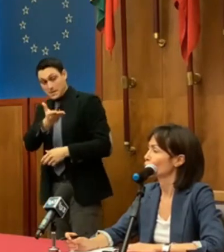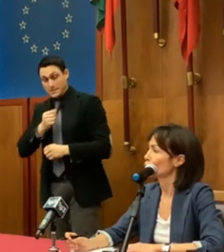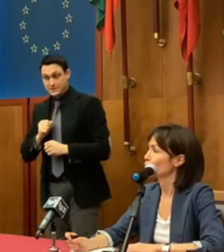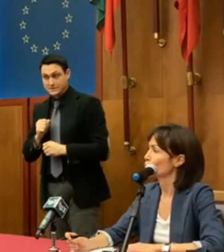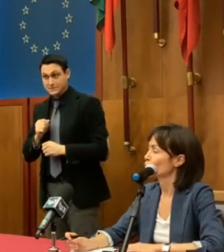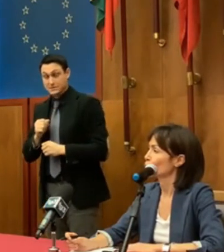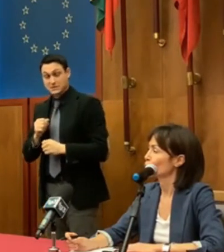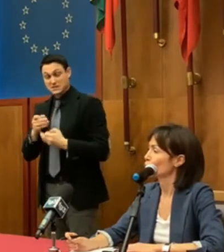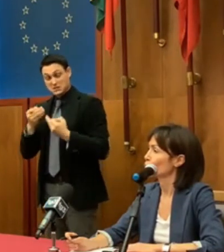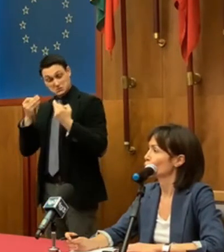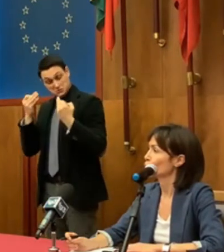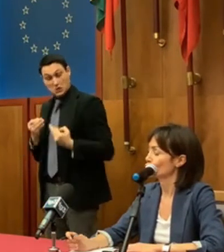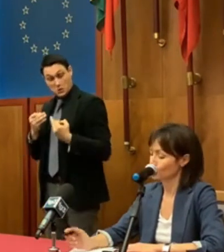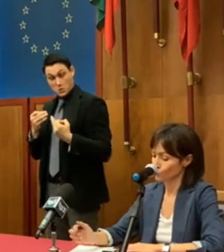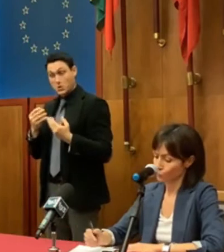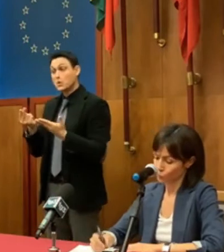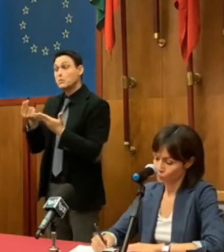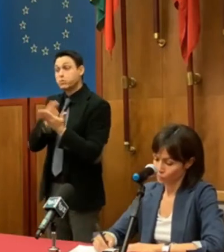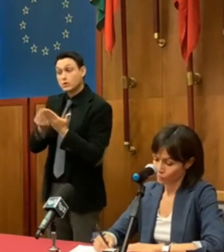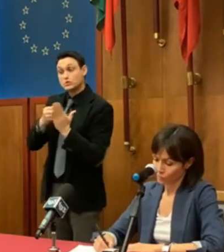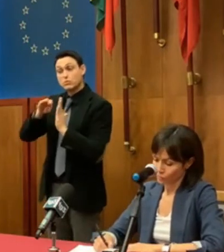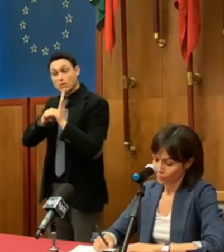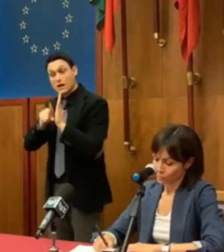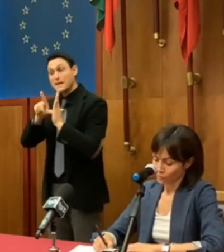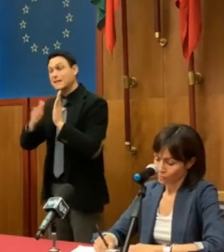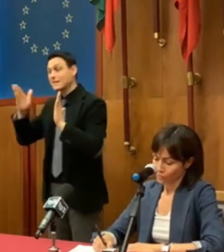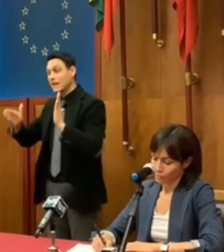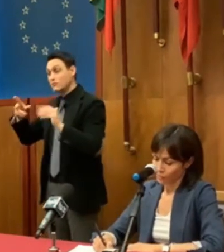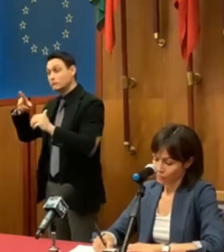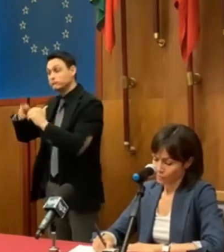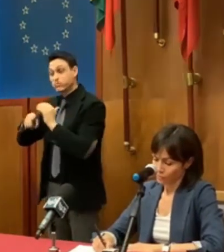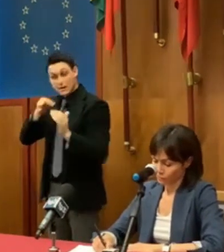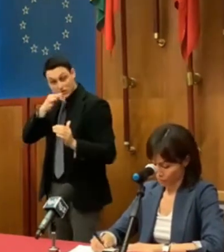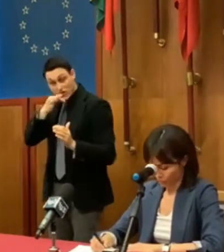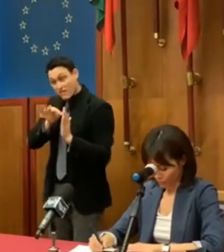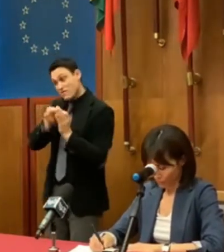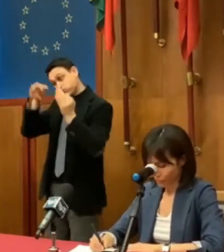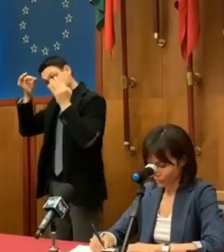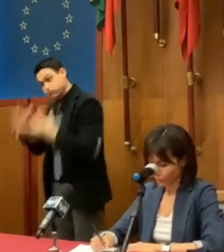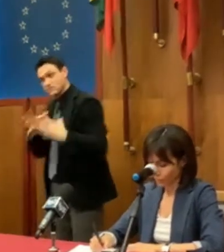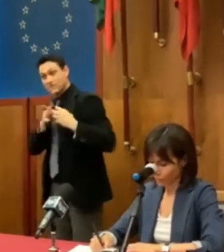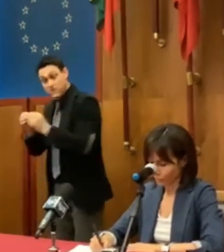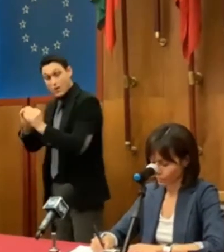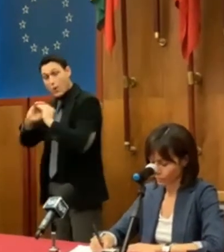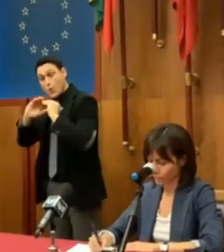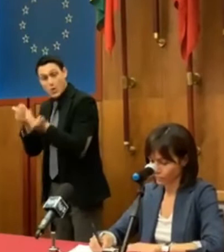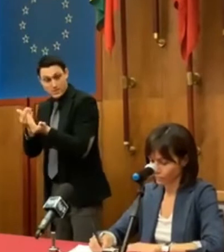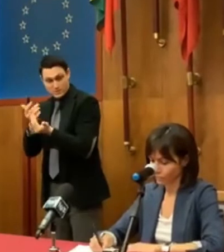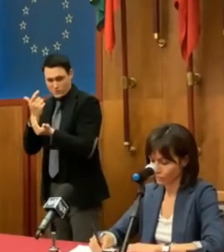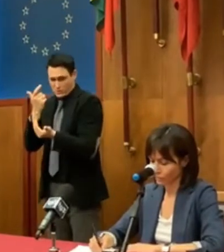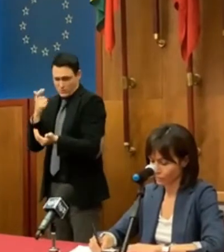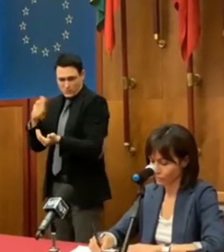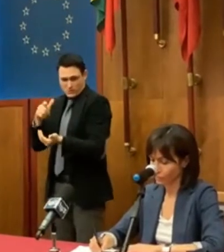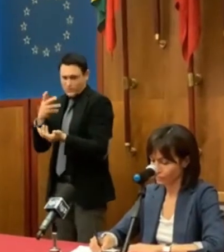certezza che si possa attuare secondo i tempi che il decreto impone che sono tempi molto stretti perché ricordiamo che un anno più